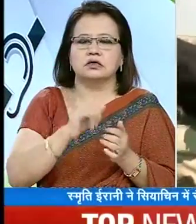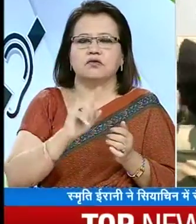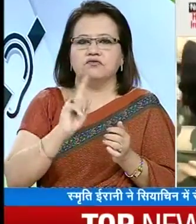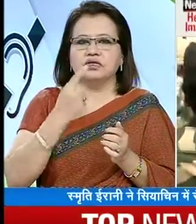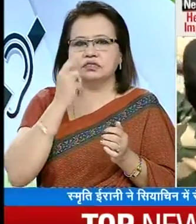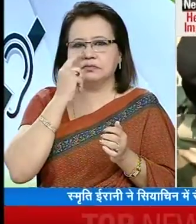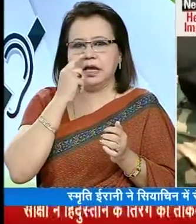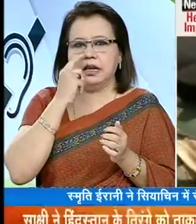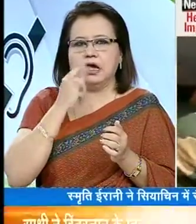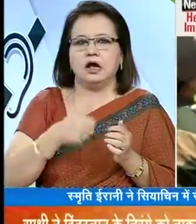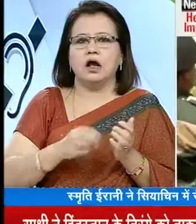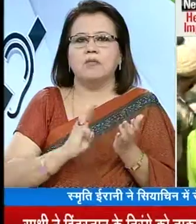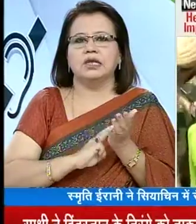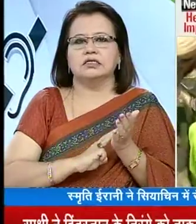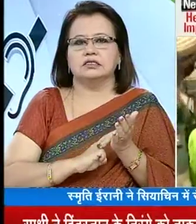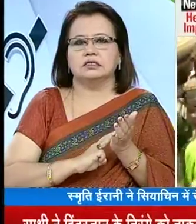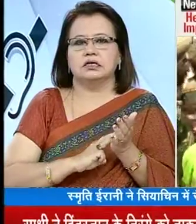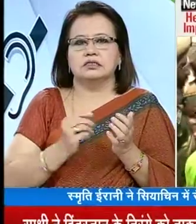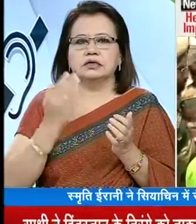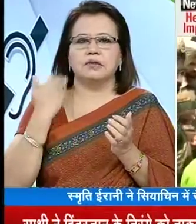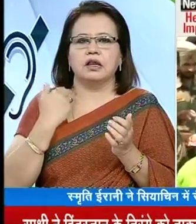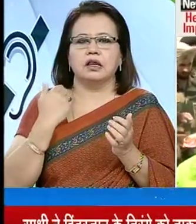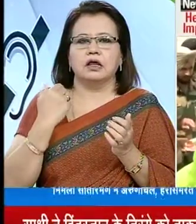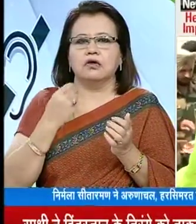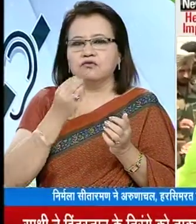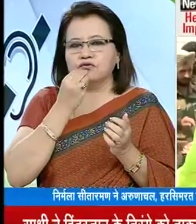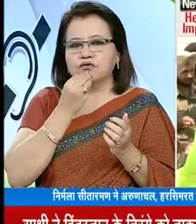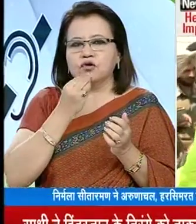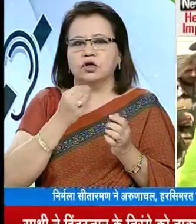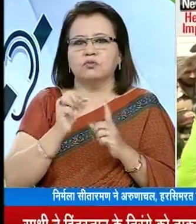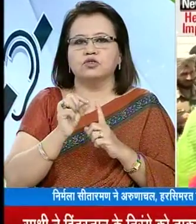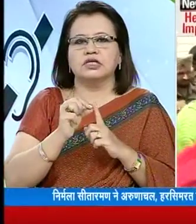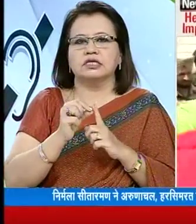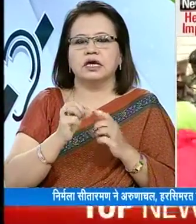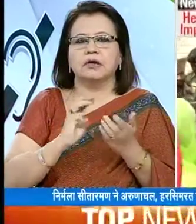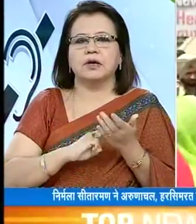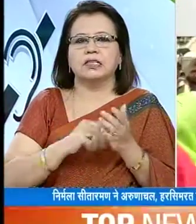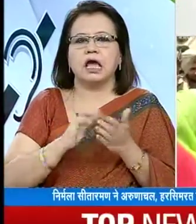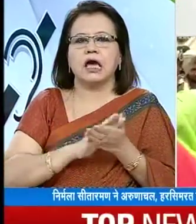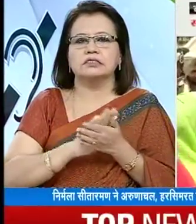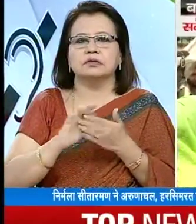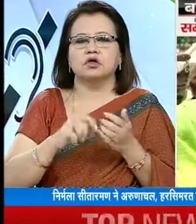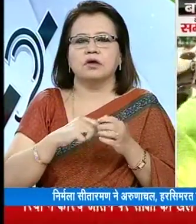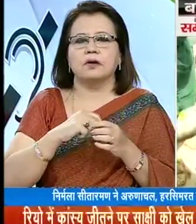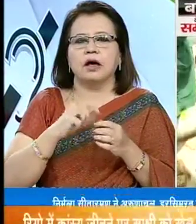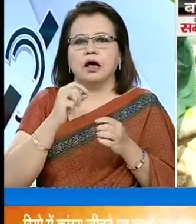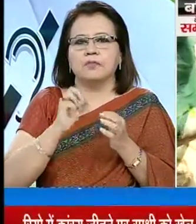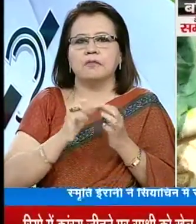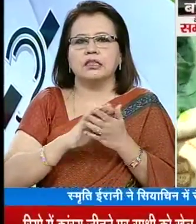देश की पहली महिला मंतरी है इससे पहले कल फूड, प्रोसेसिंग मंत्री, हरसिम्रत कौर बादल ने अटारी बार्डर